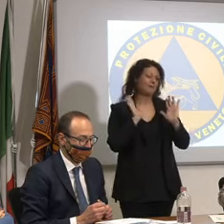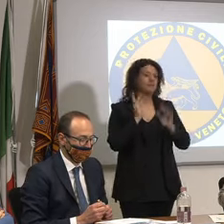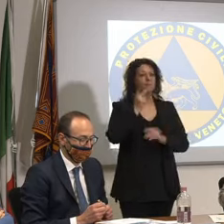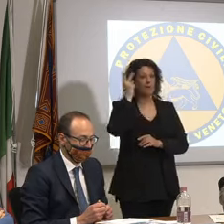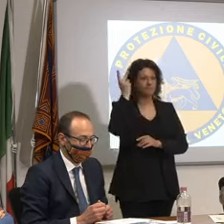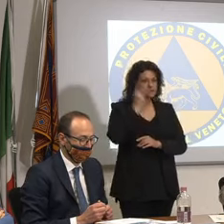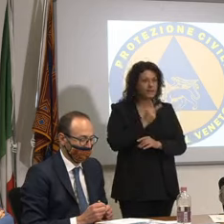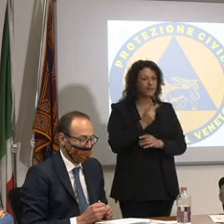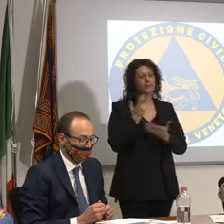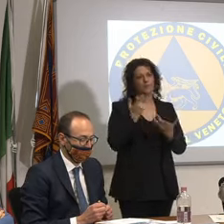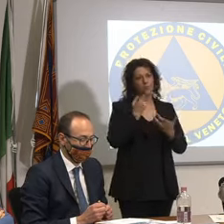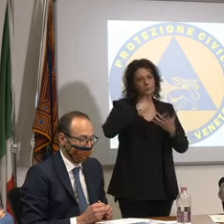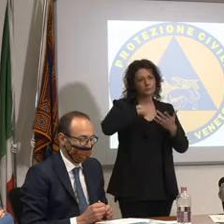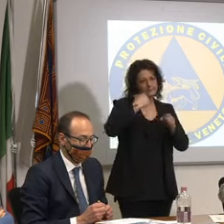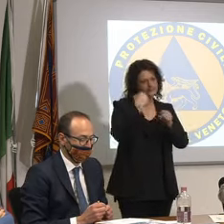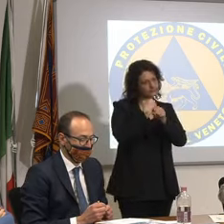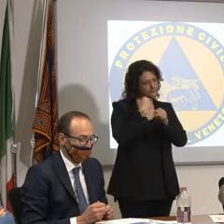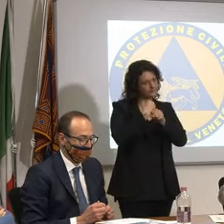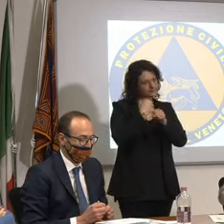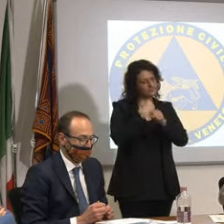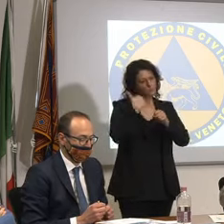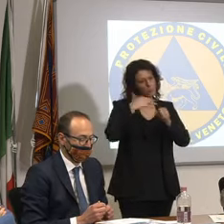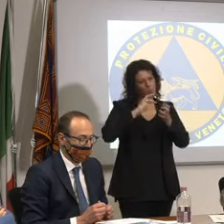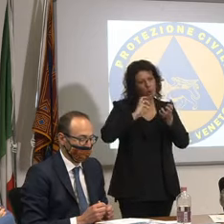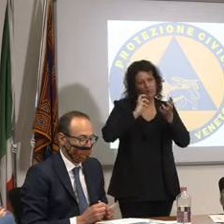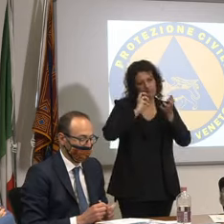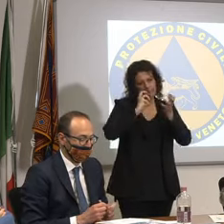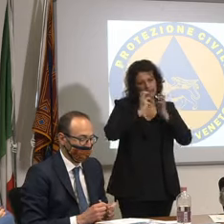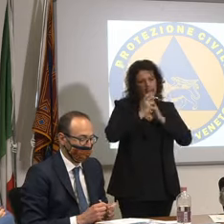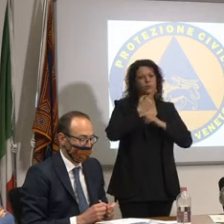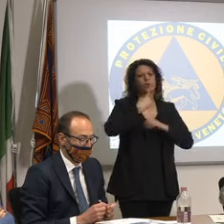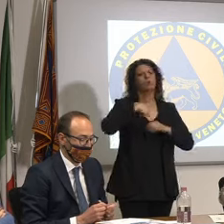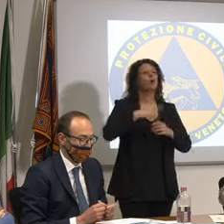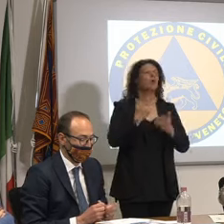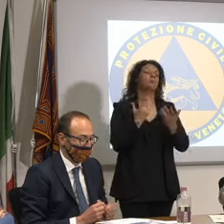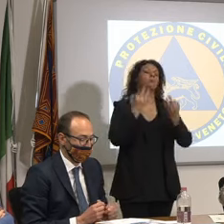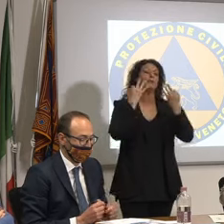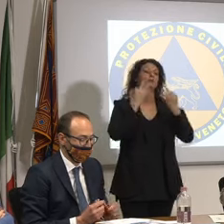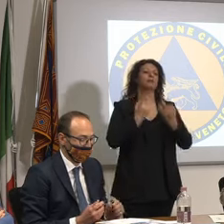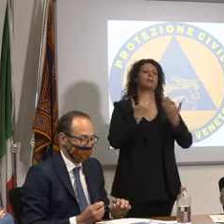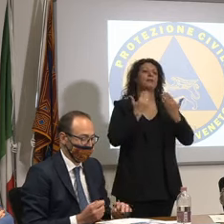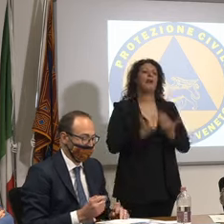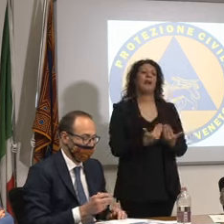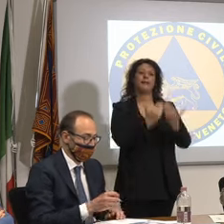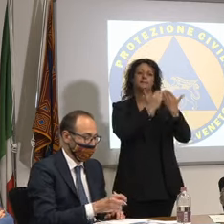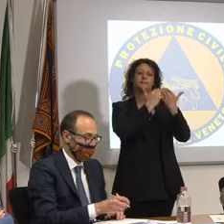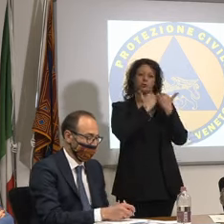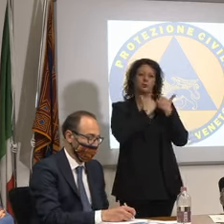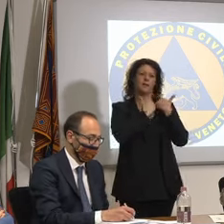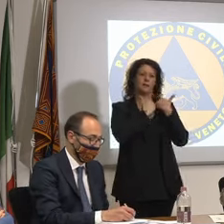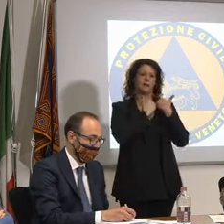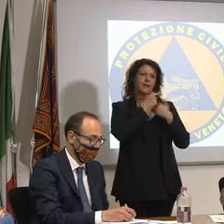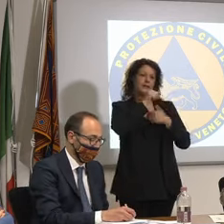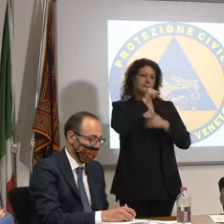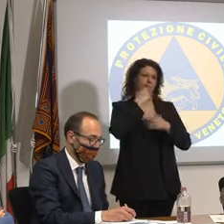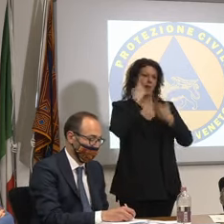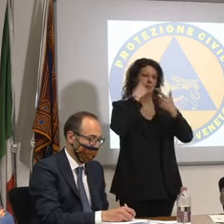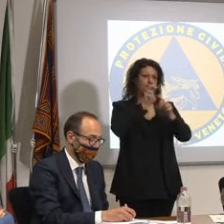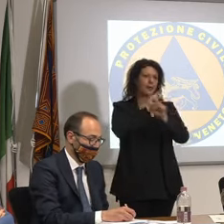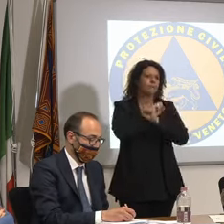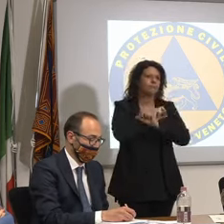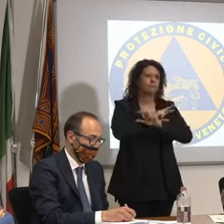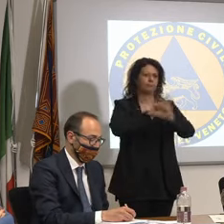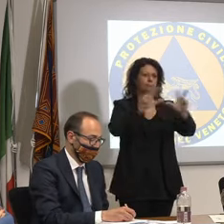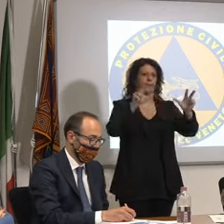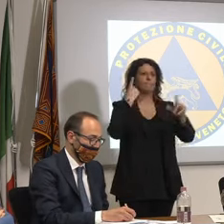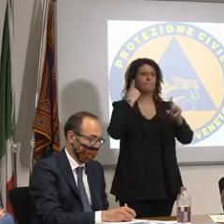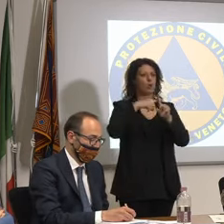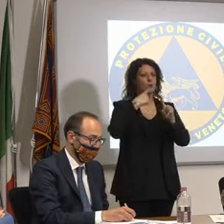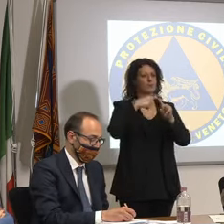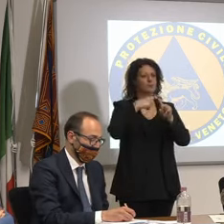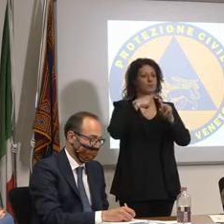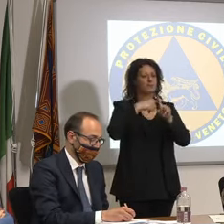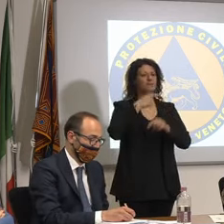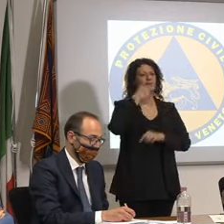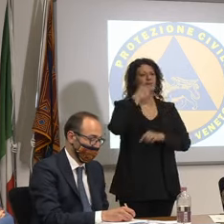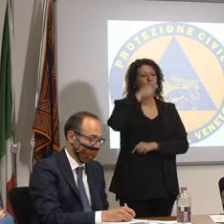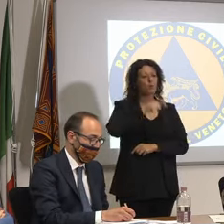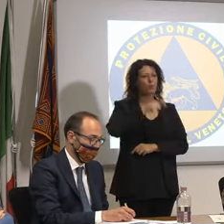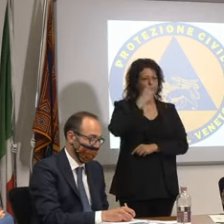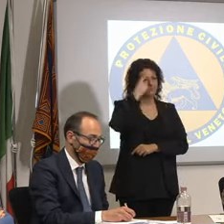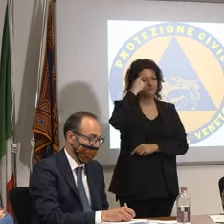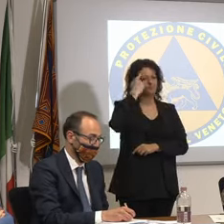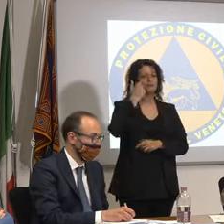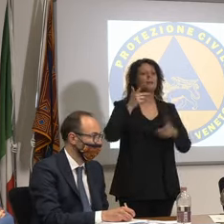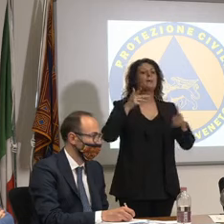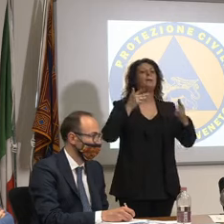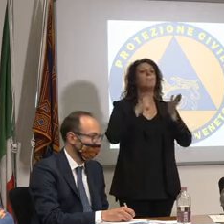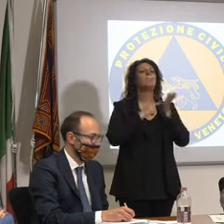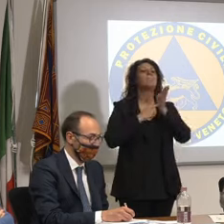'impresa ci assumiamo della responsabilità però un grande segnale pensare di fare la mostra del cinema con la capienza massima 200